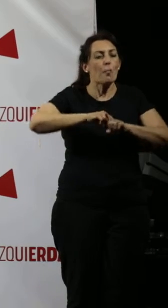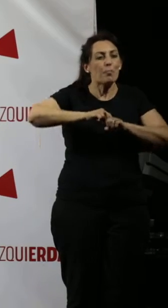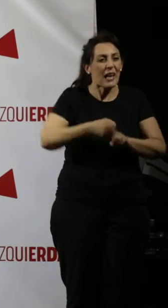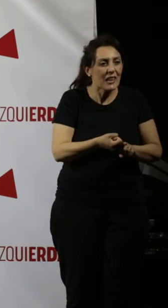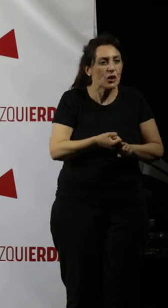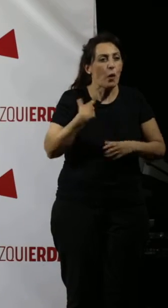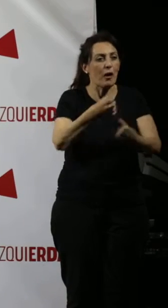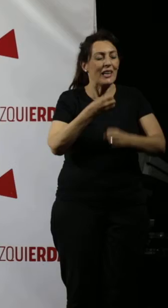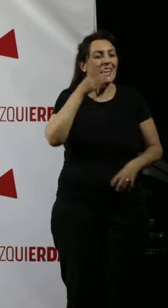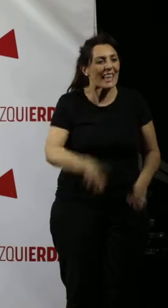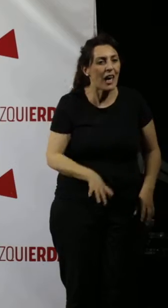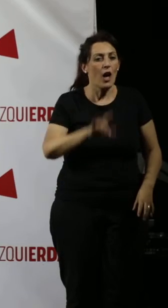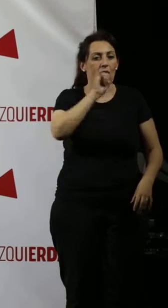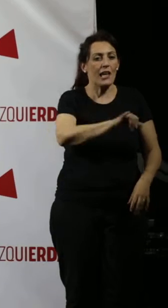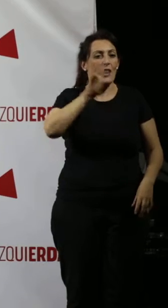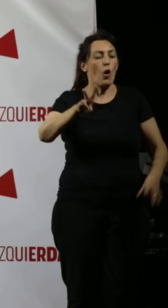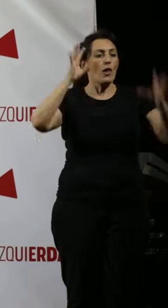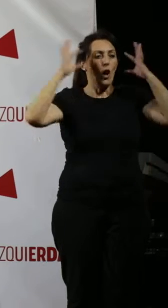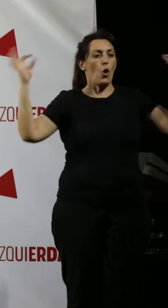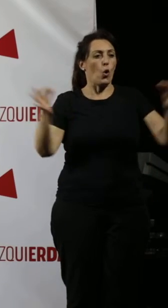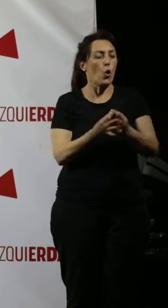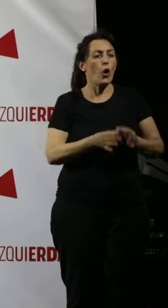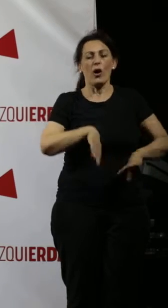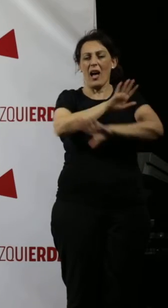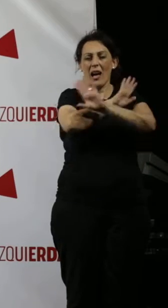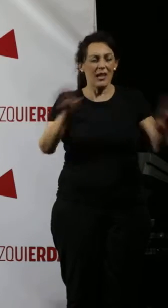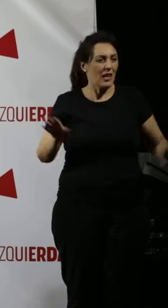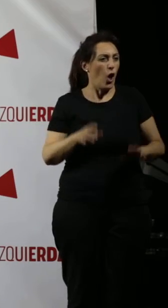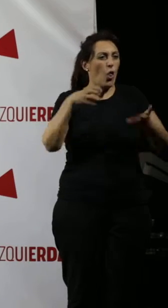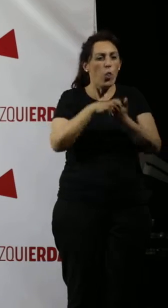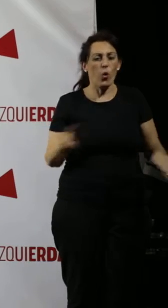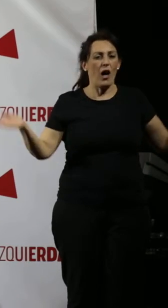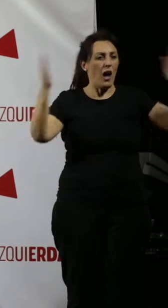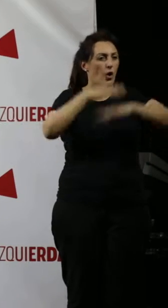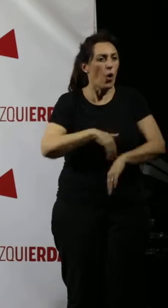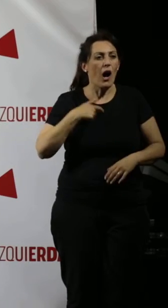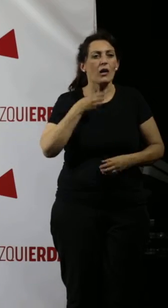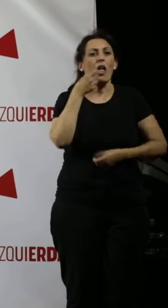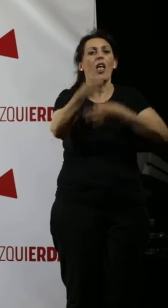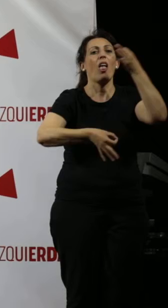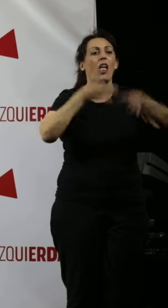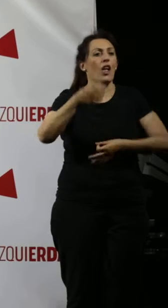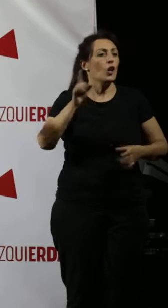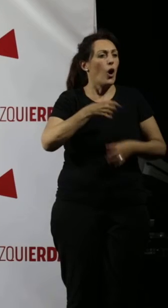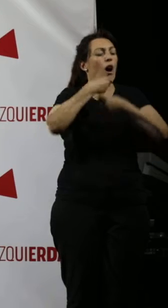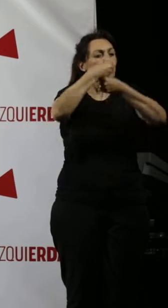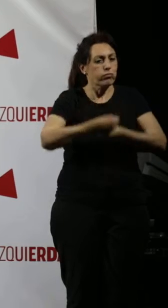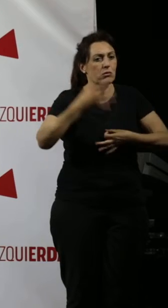los poderosos? O lo digo yo, Izquierda Unida en Córdoba. Sin lugar a dudas, pero no como una especulación, sino porque lo ha hecho.